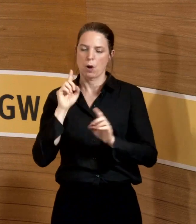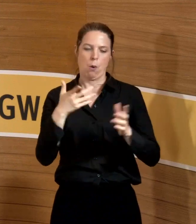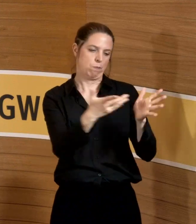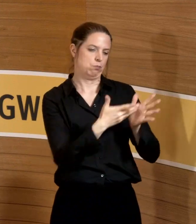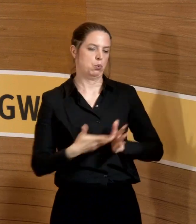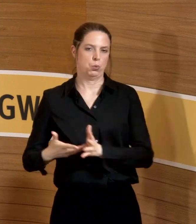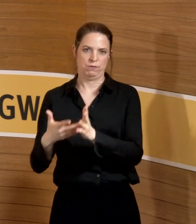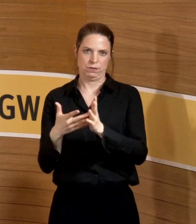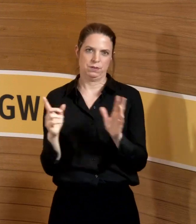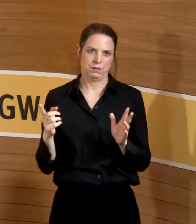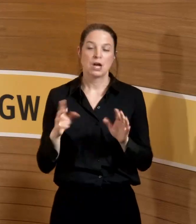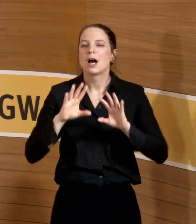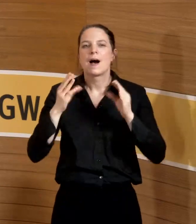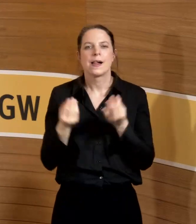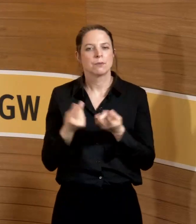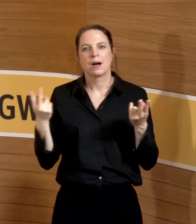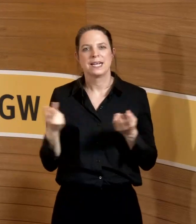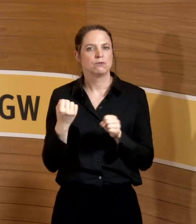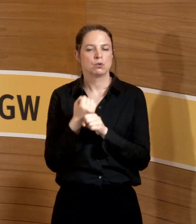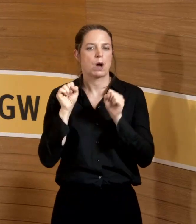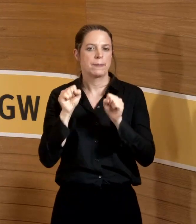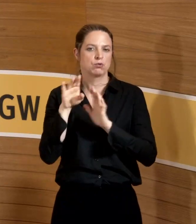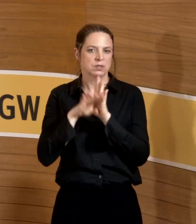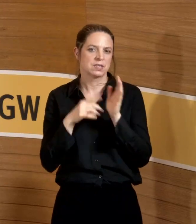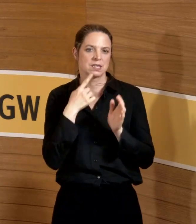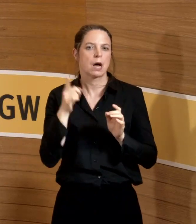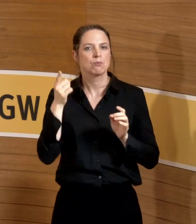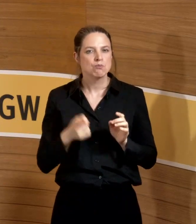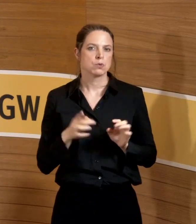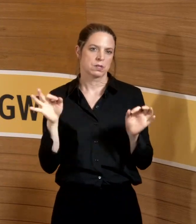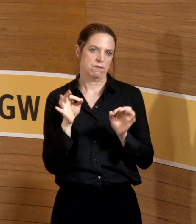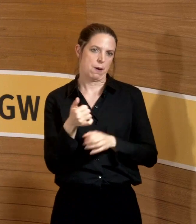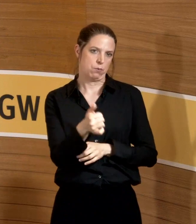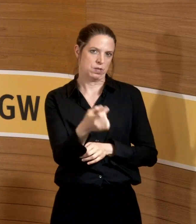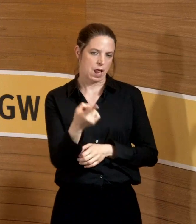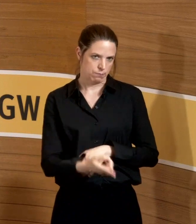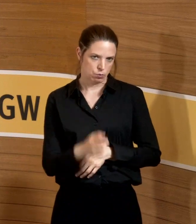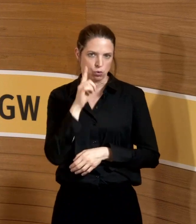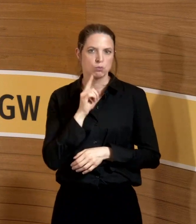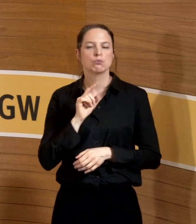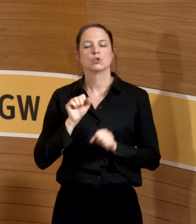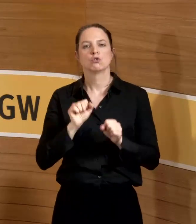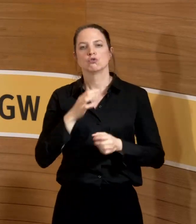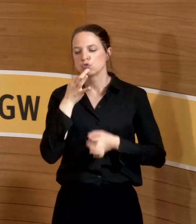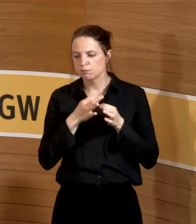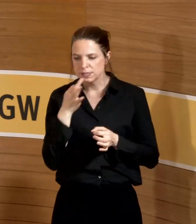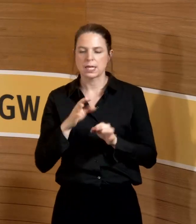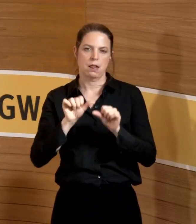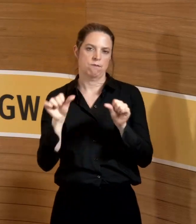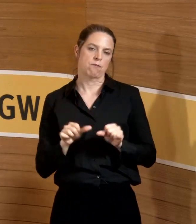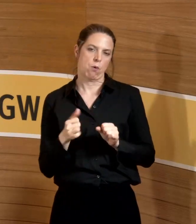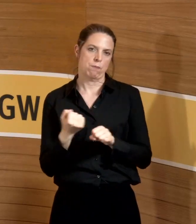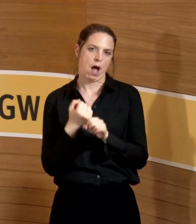grundsätzlichen Gefährdungsbeurteilung nach Arbeitsschutz gesetzt. Und so ist es auch gedacht, Mutterschutz ist eine spezielle Form des Arbeitsschutzes.